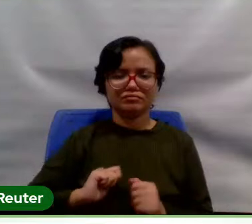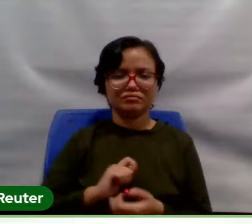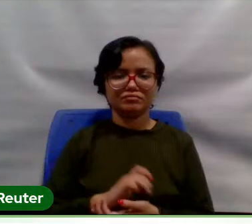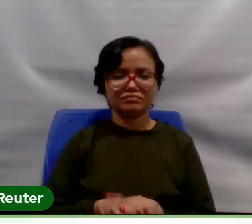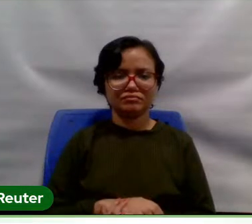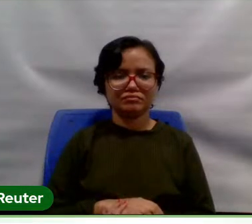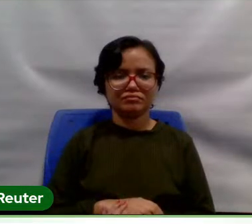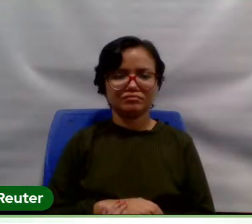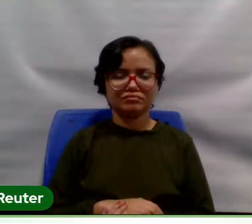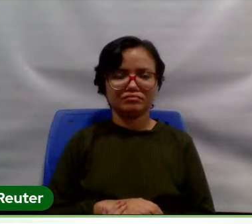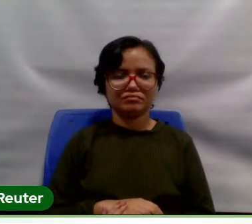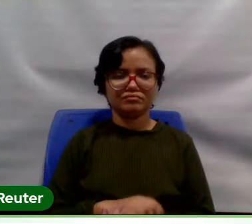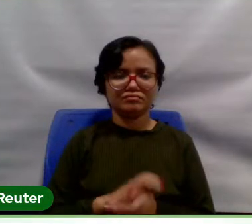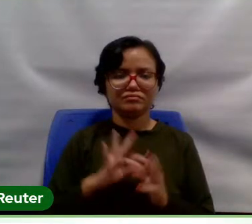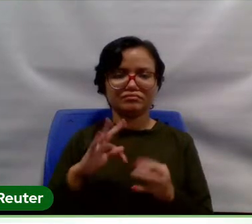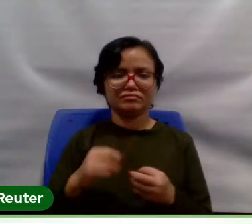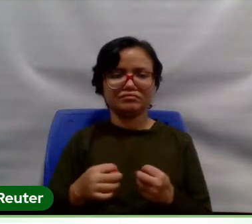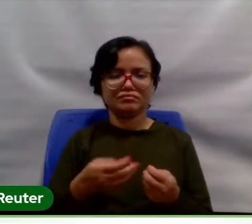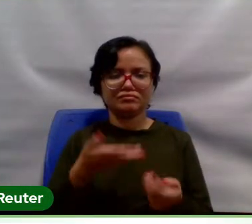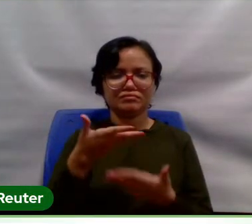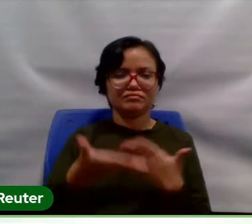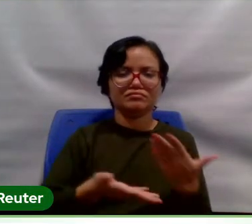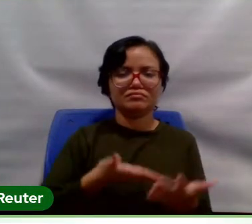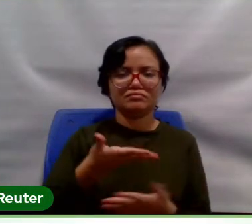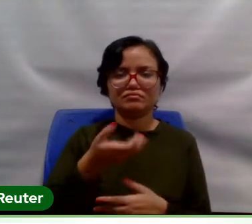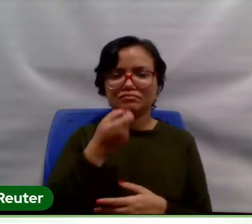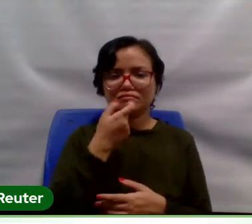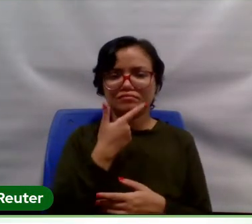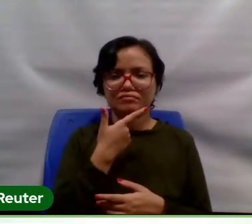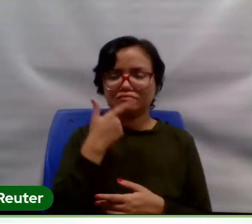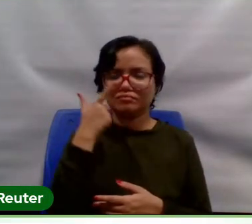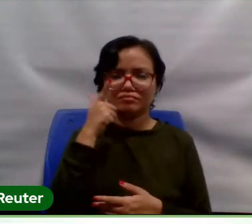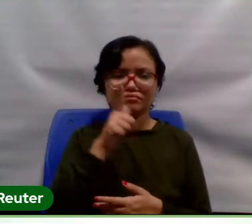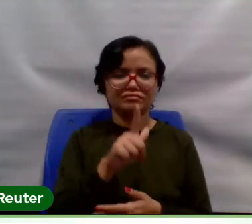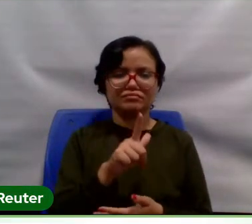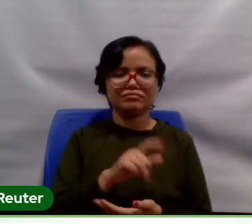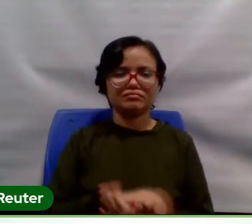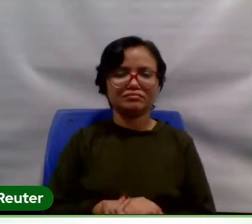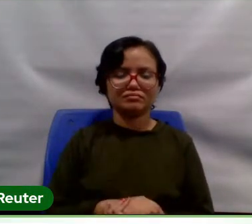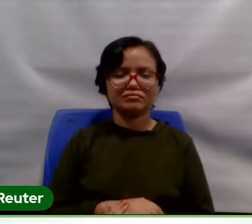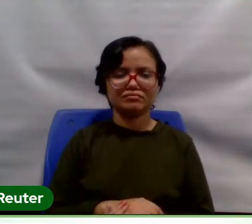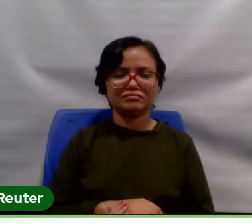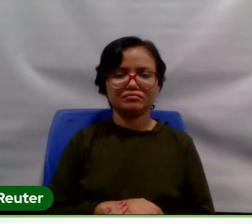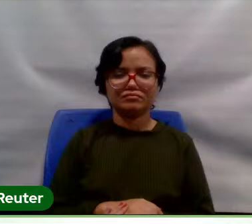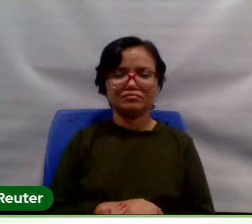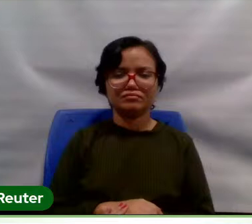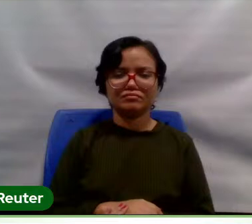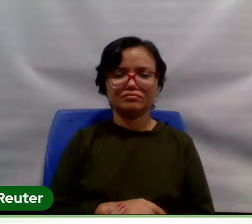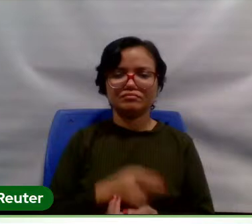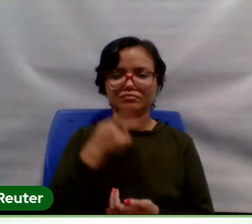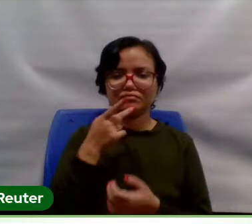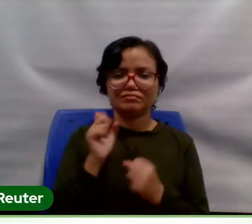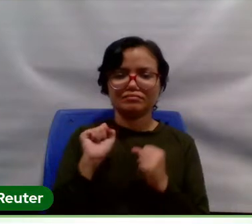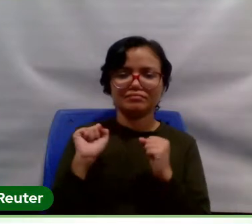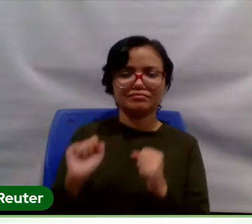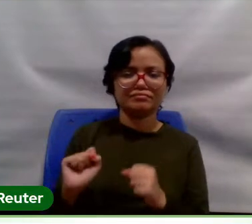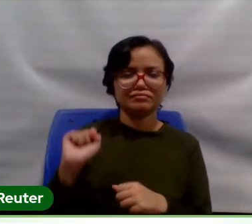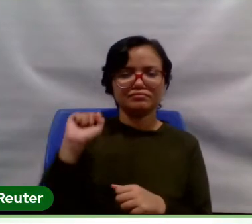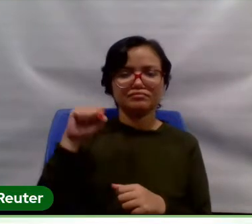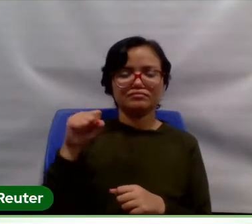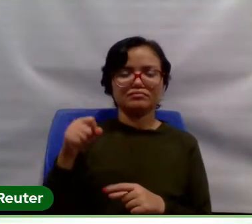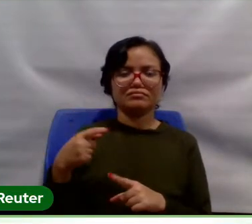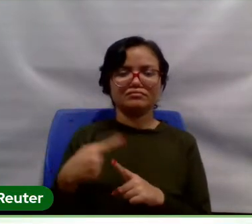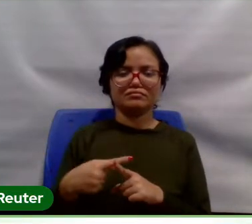e todos estavam muito envolvidos e achando que não iam dar conta, e eu dizendo, mas pode dar conta, porque uma